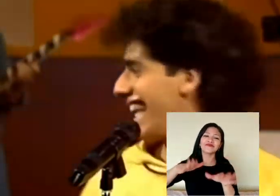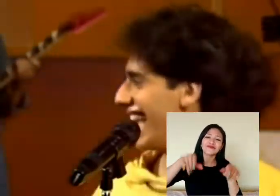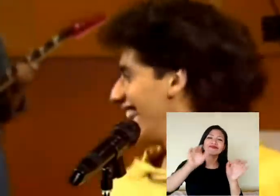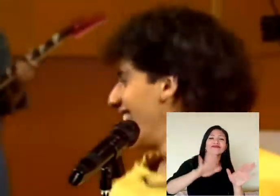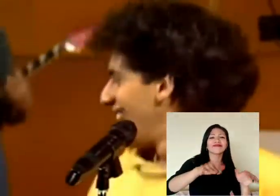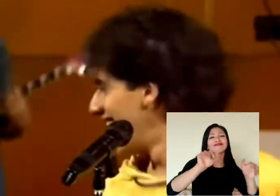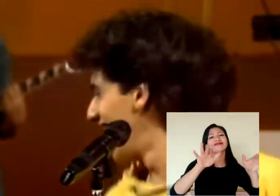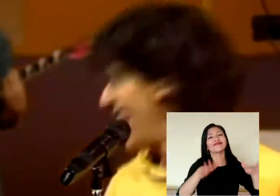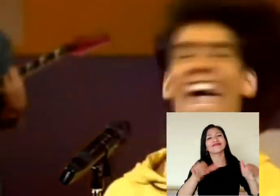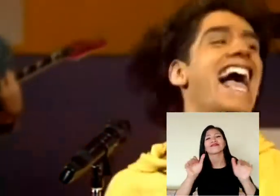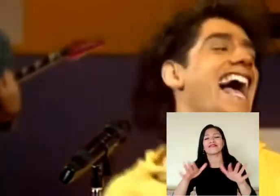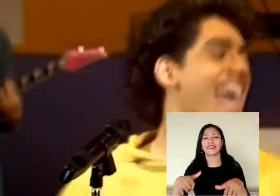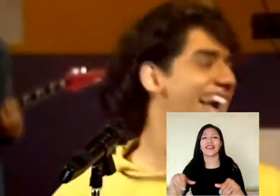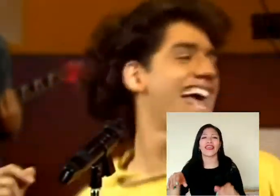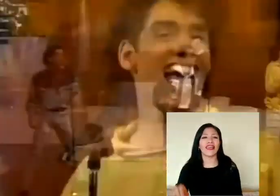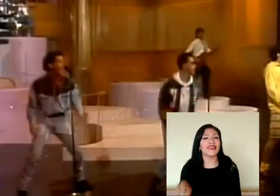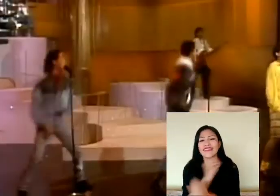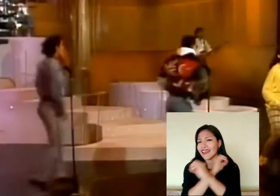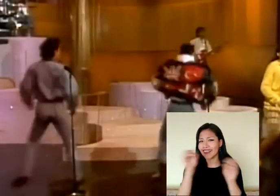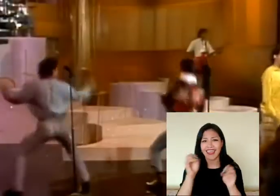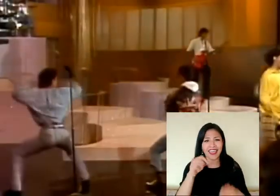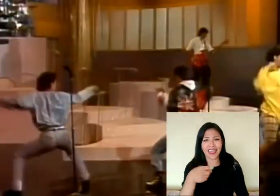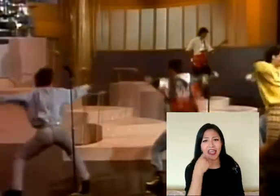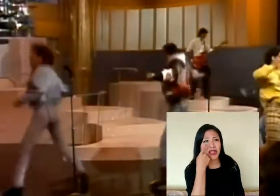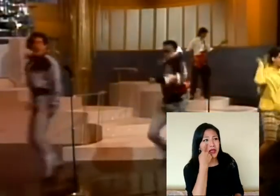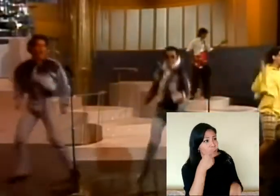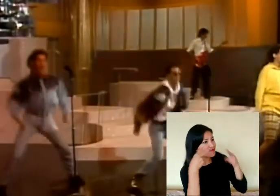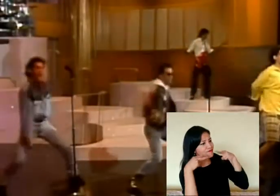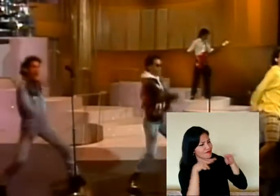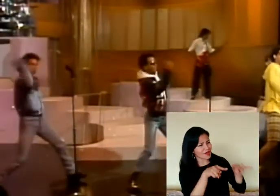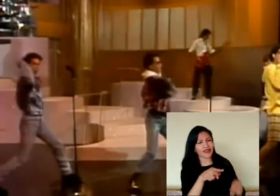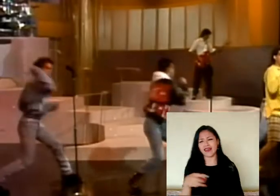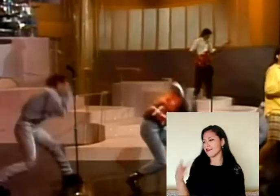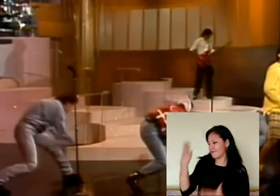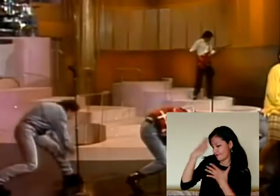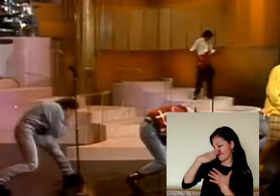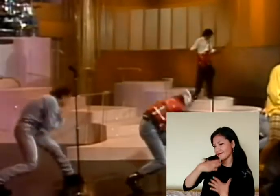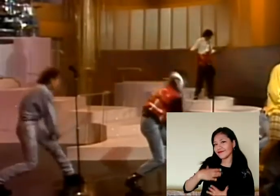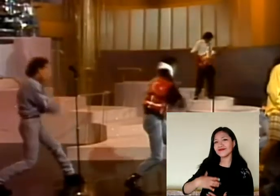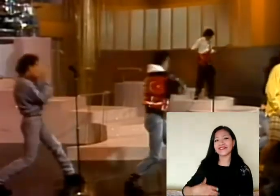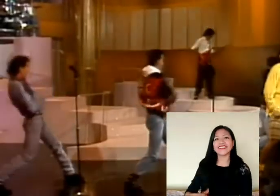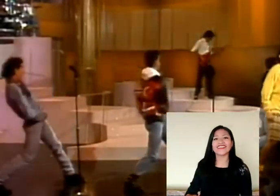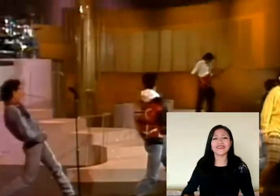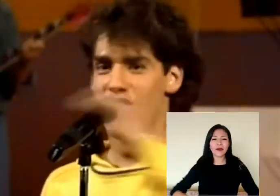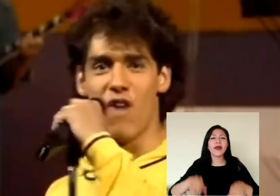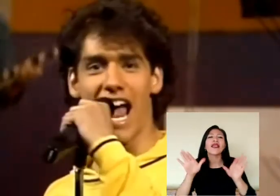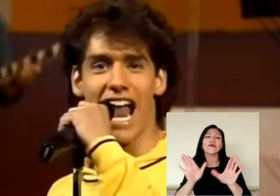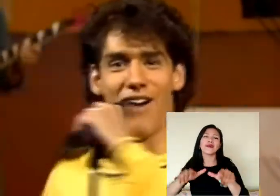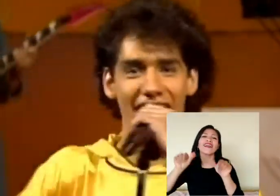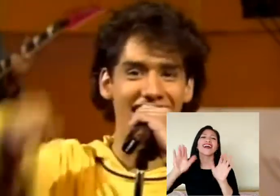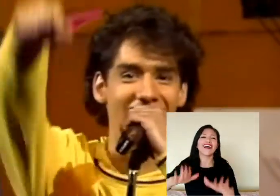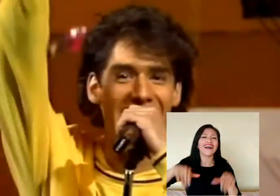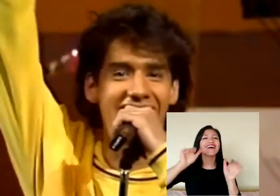vuela, nadie controla tu imagen. Vuela, vuela,